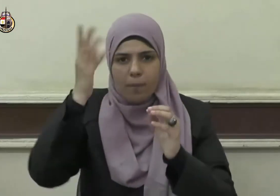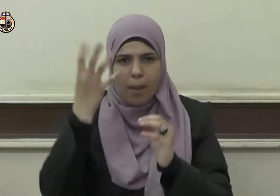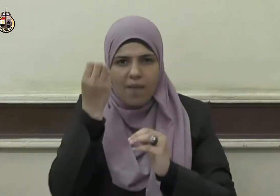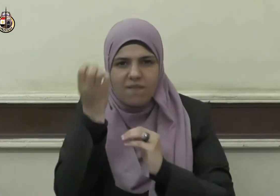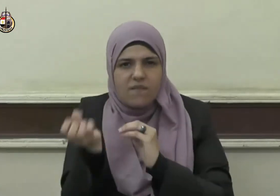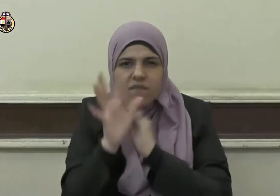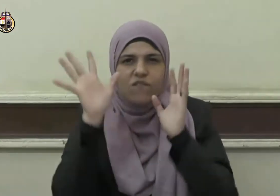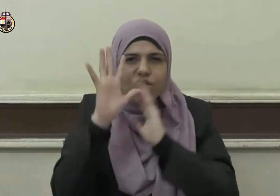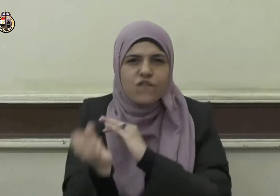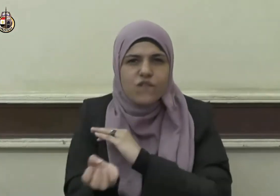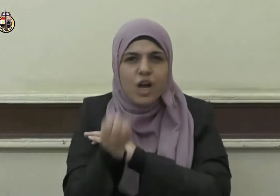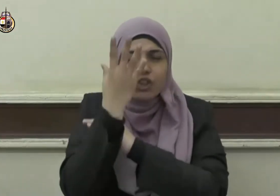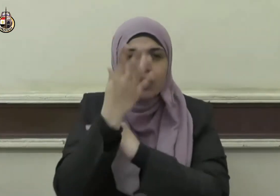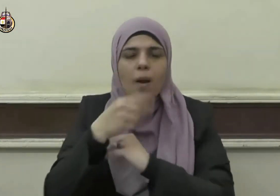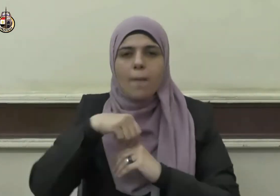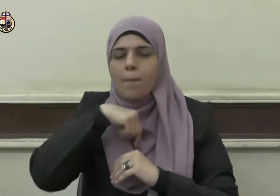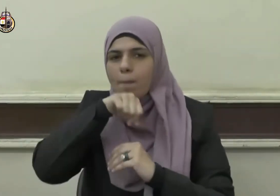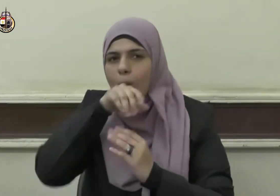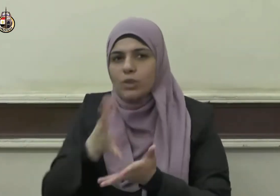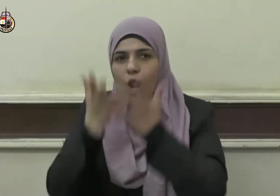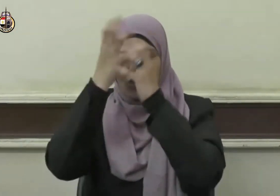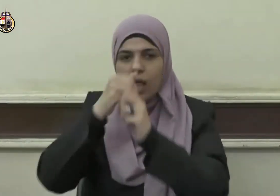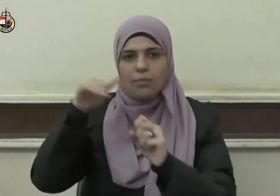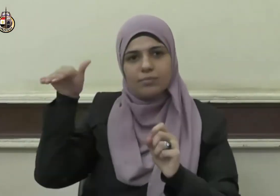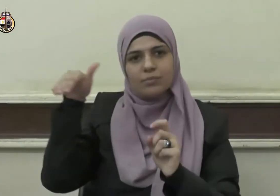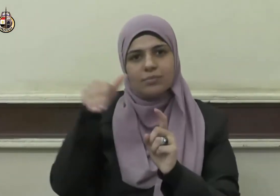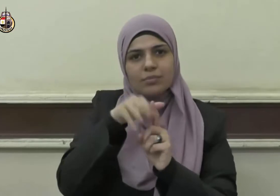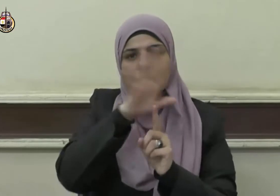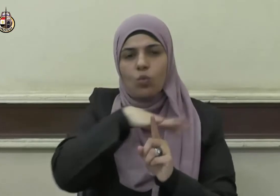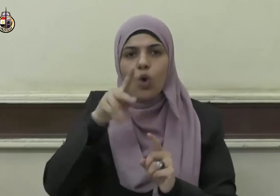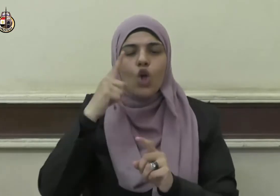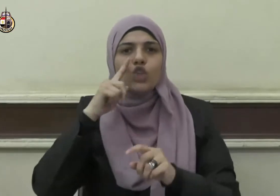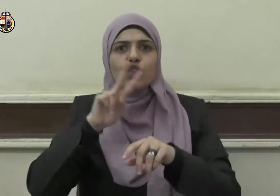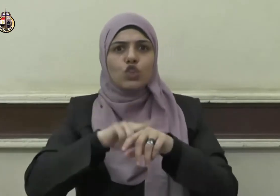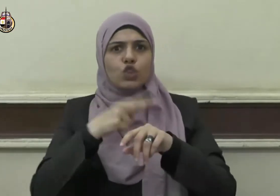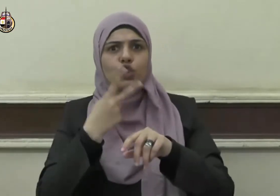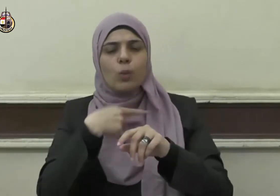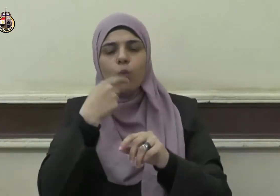أقبل على الناس فتشهدا ثم قال